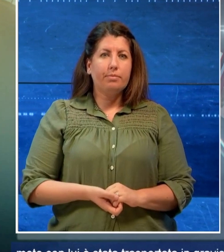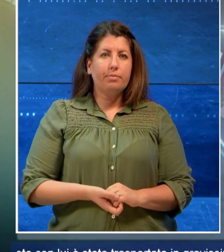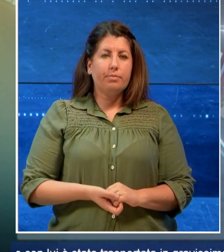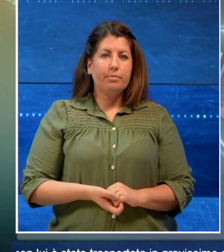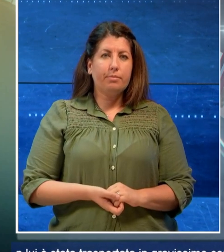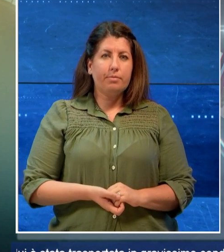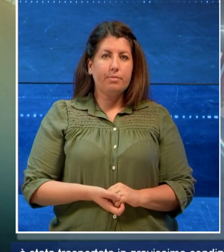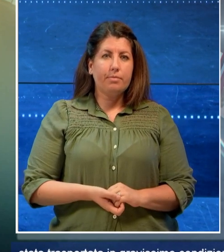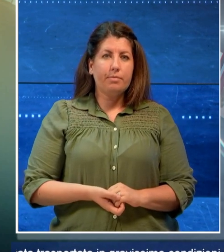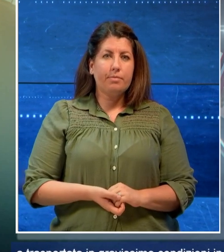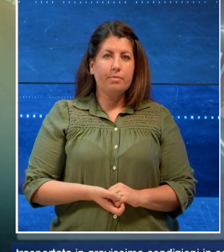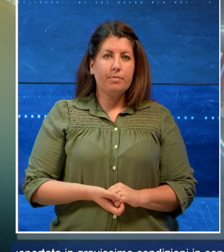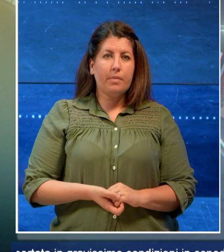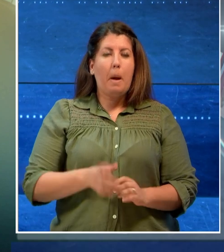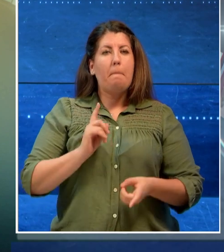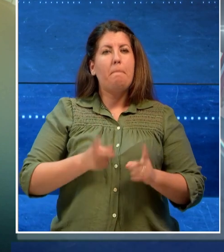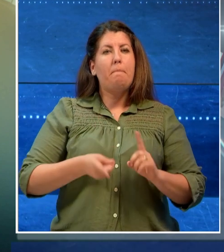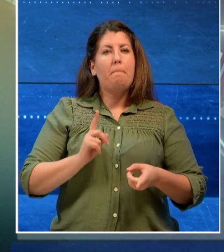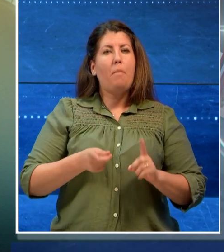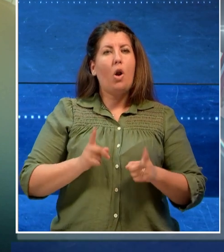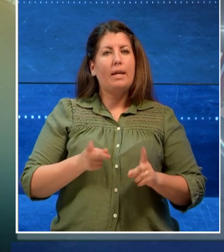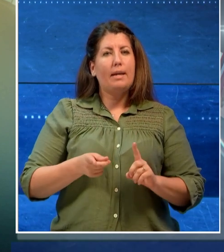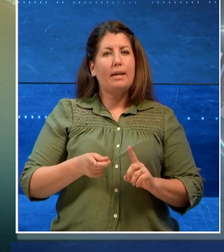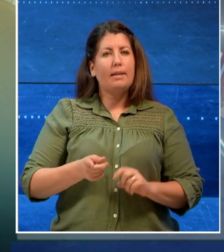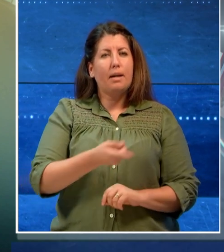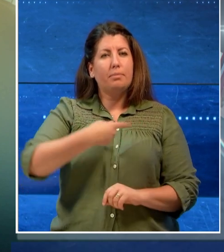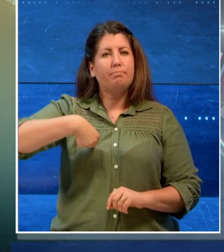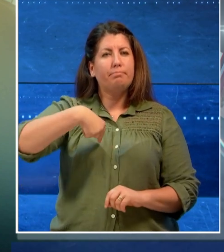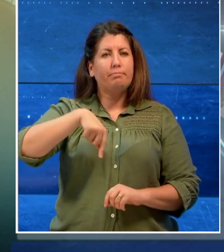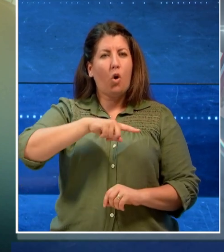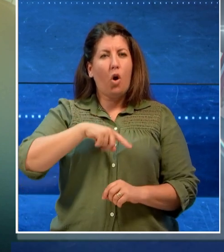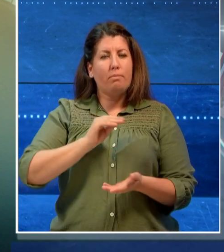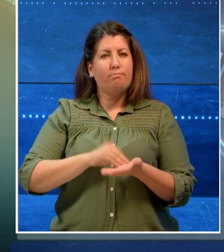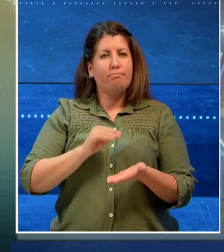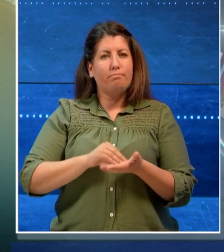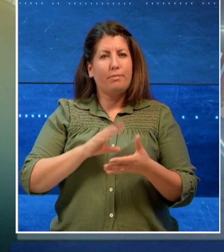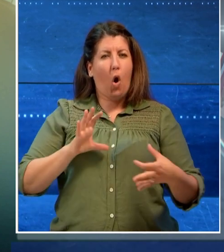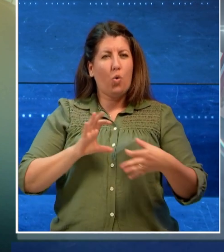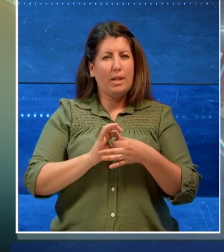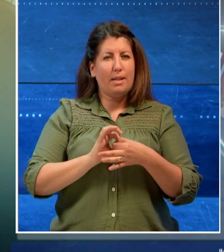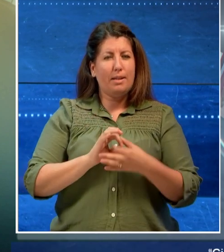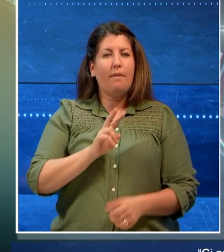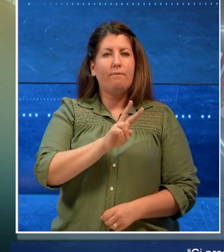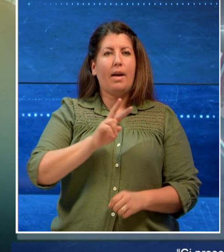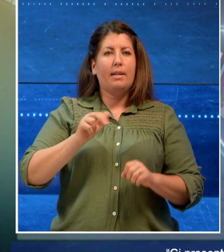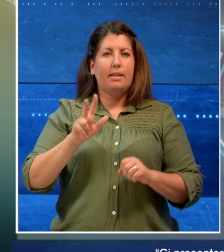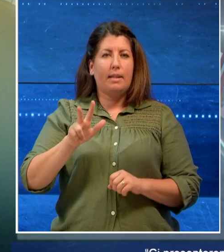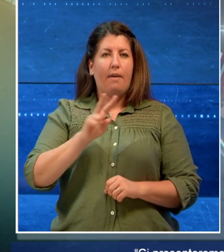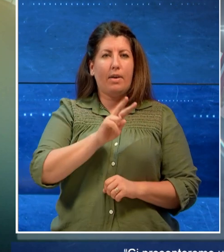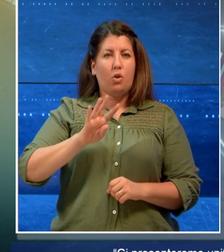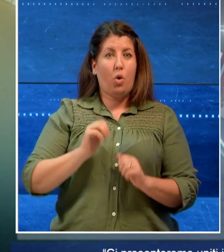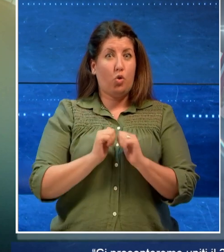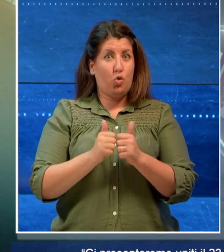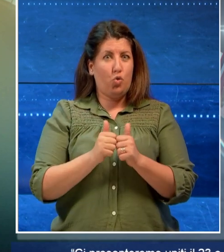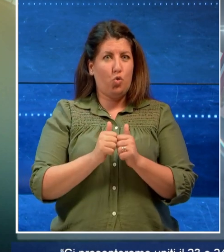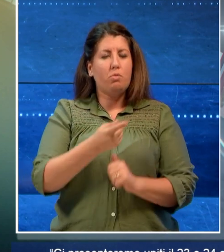La politica ci presenteremo uniti il 23 e il 24 giugno e resteremo